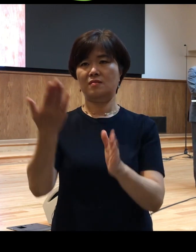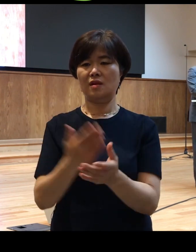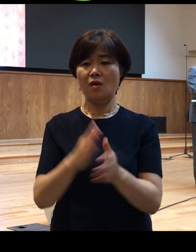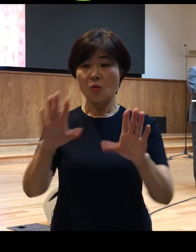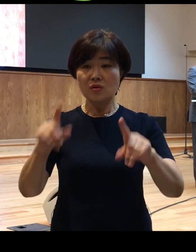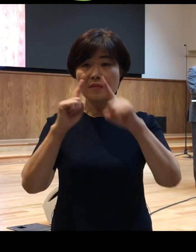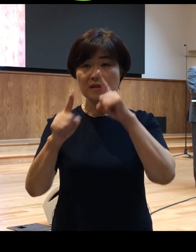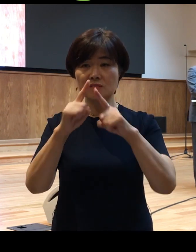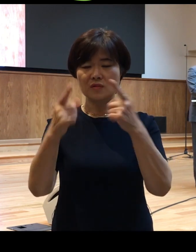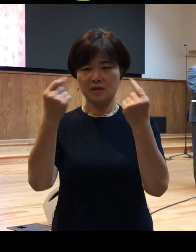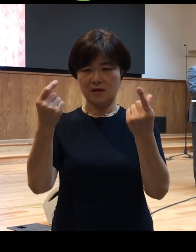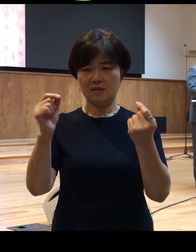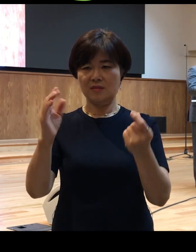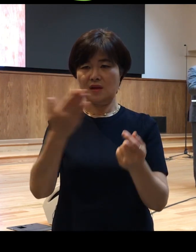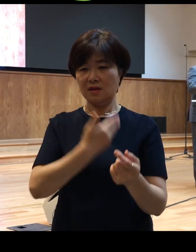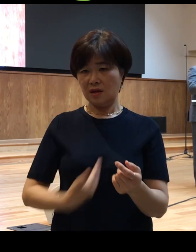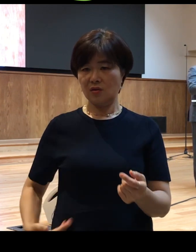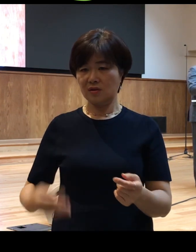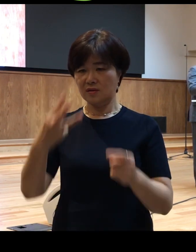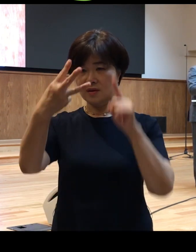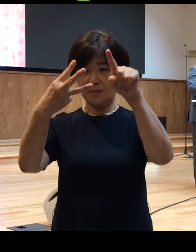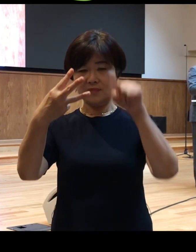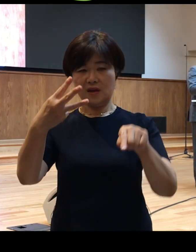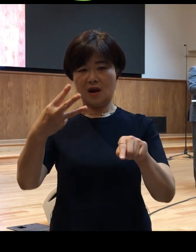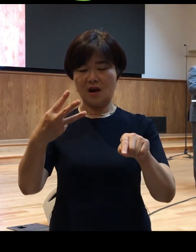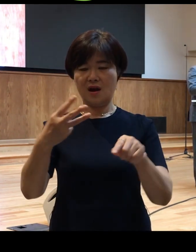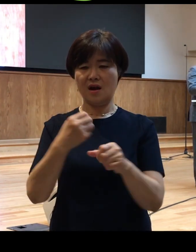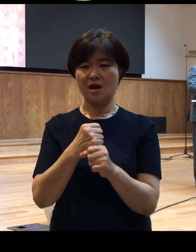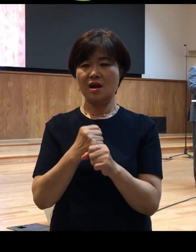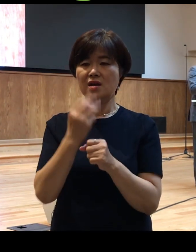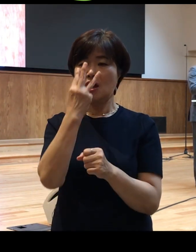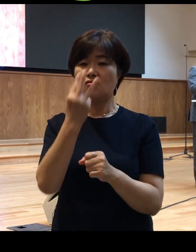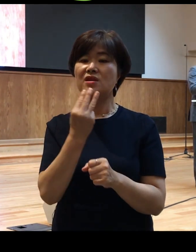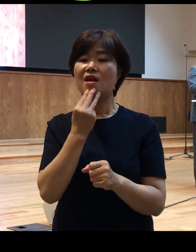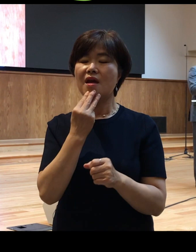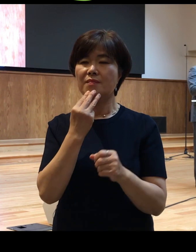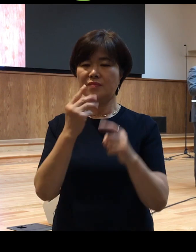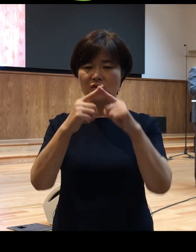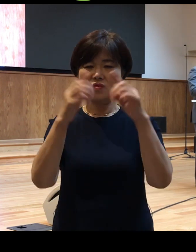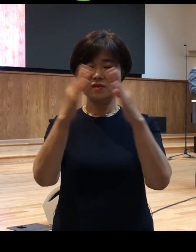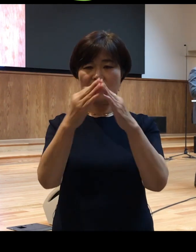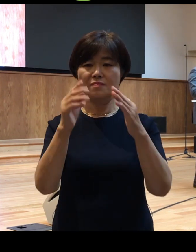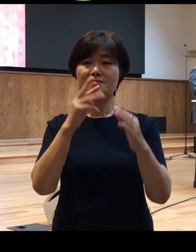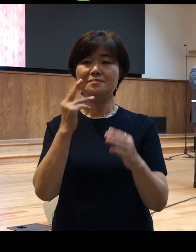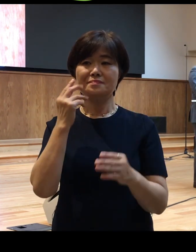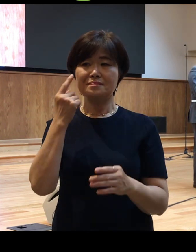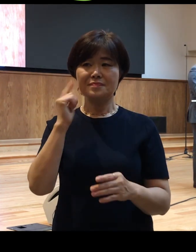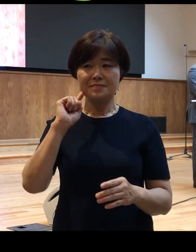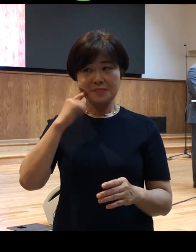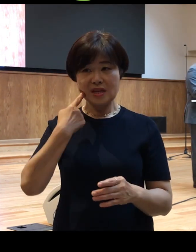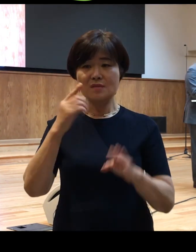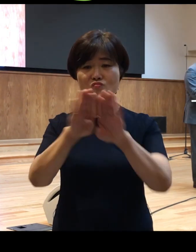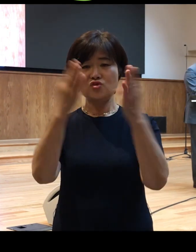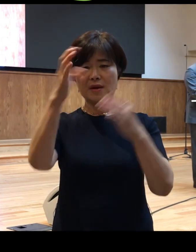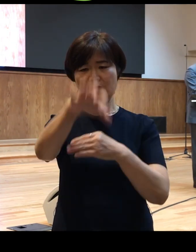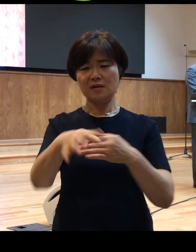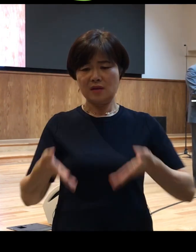사도행전 3장에 예루살렘 성전 미문 앞에서 나면서부터 걷지 못하는 자들을 고쳤던